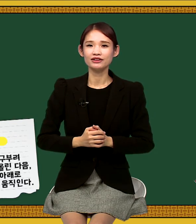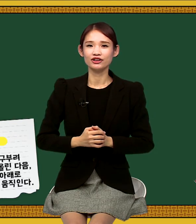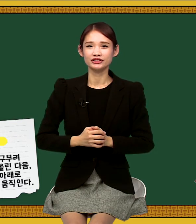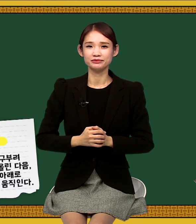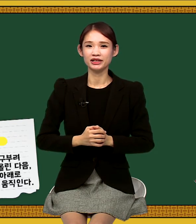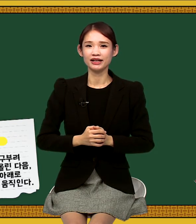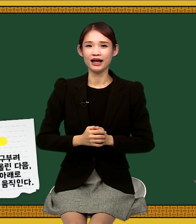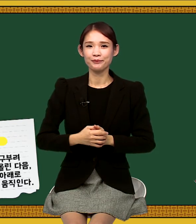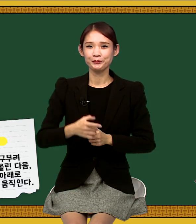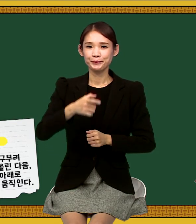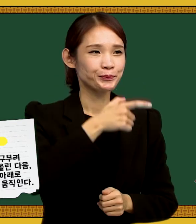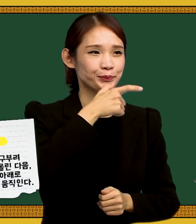되었습니다.